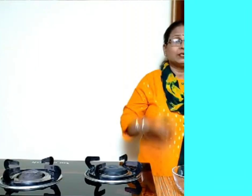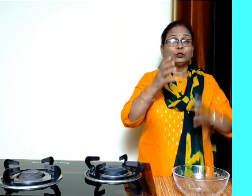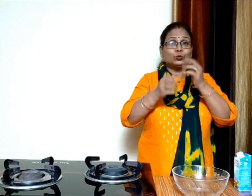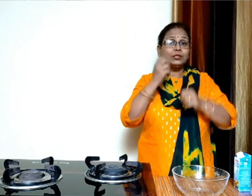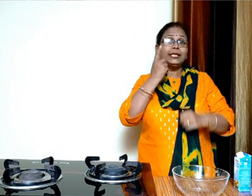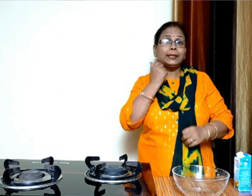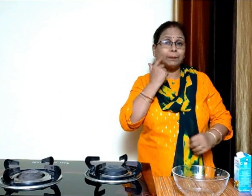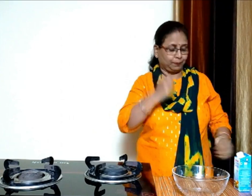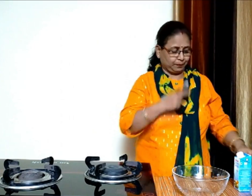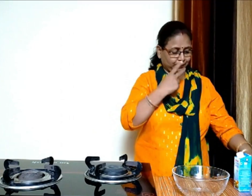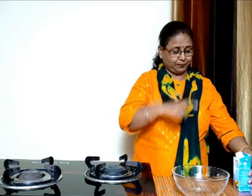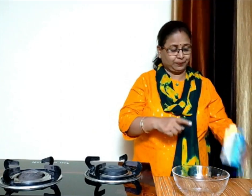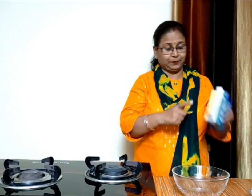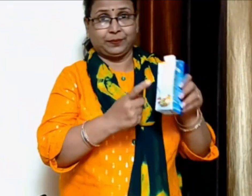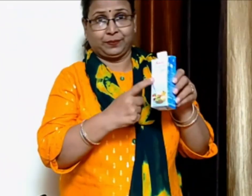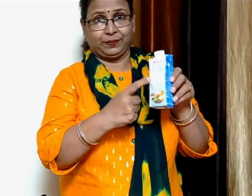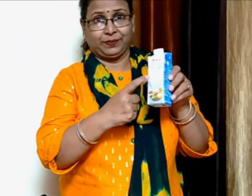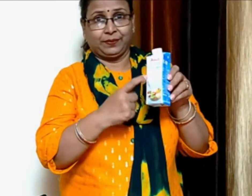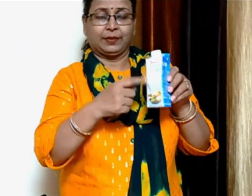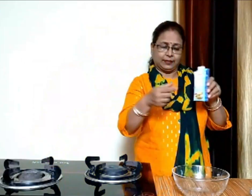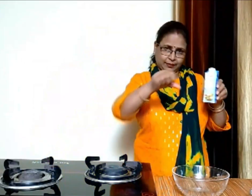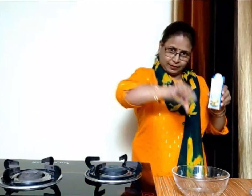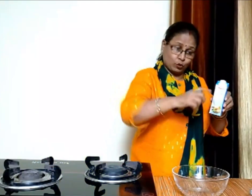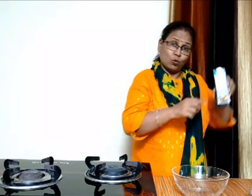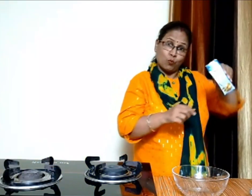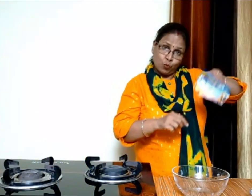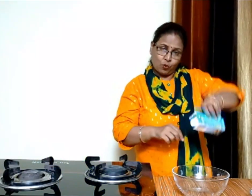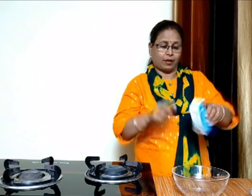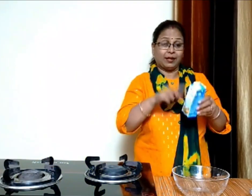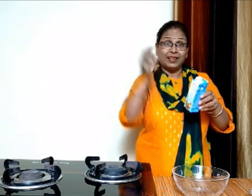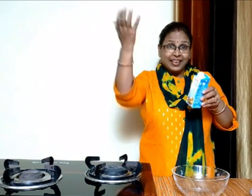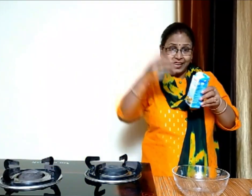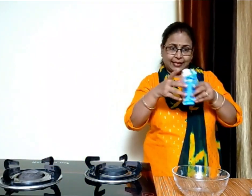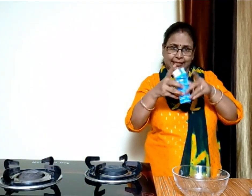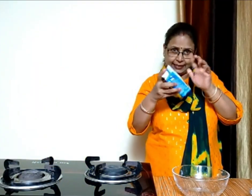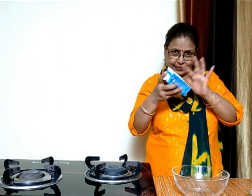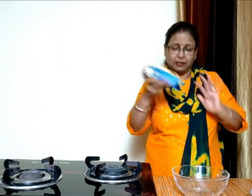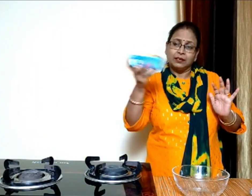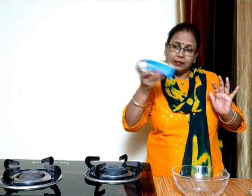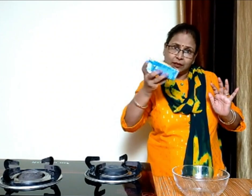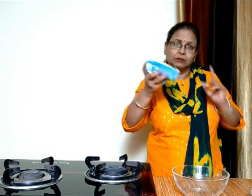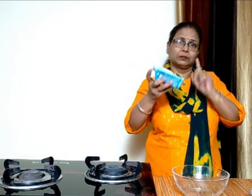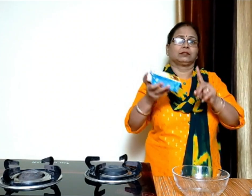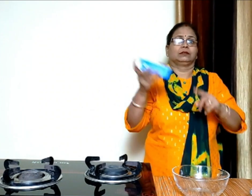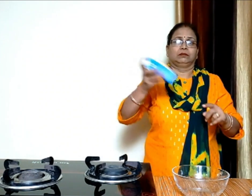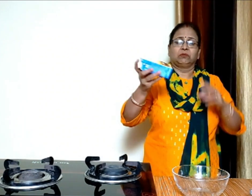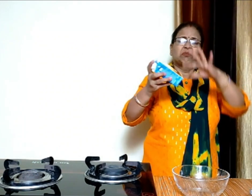फ्रूट क्रीम बनाने के लिए सबसे पहले एक बाउल में क्रीम डालेंगे क्रीम डालने से पहले इसको थुड़ा शेक कर लेंगे